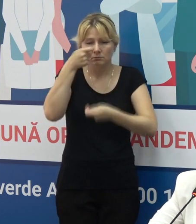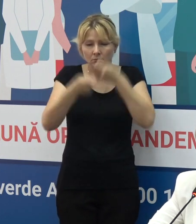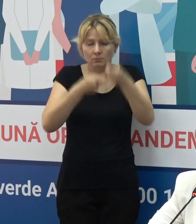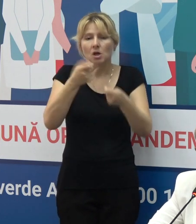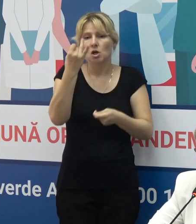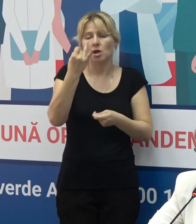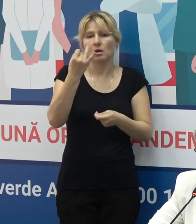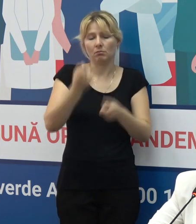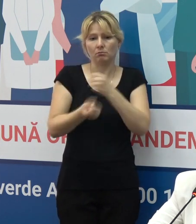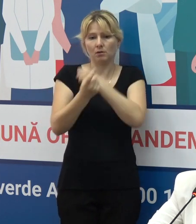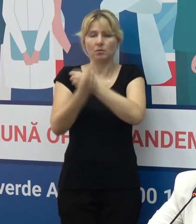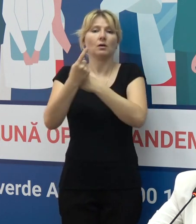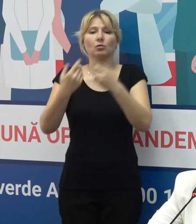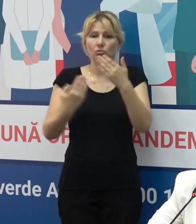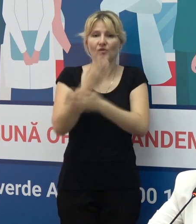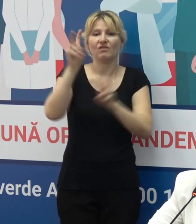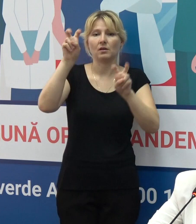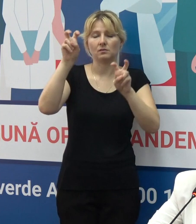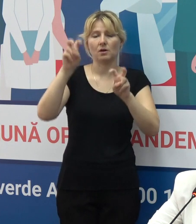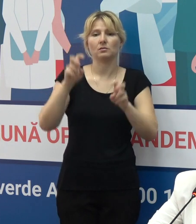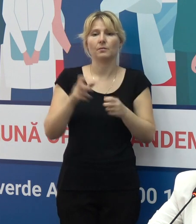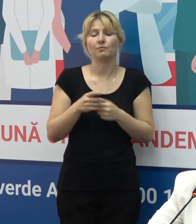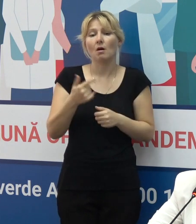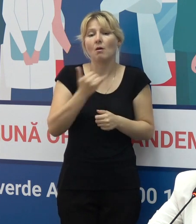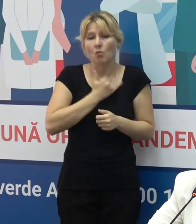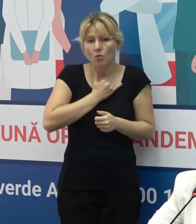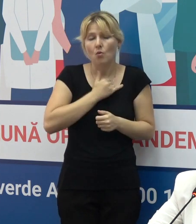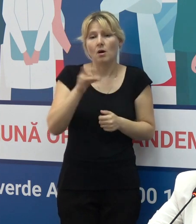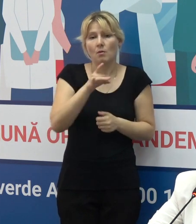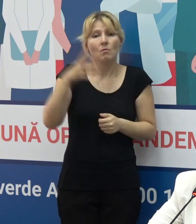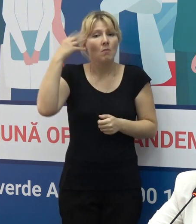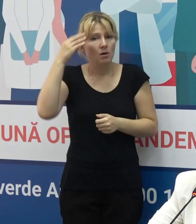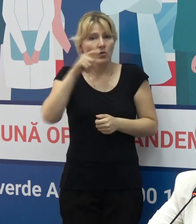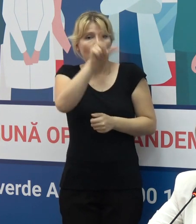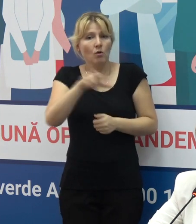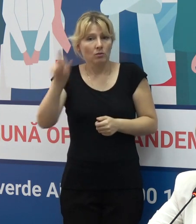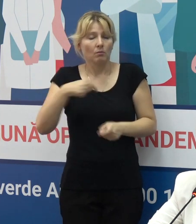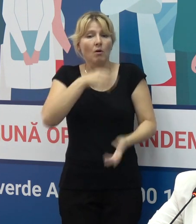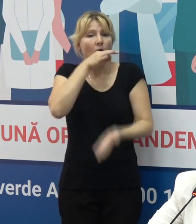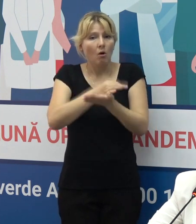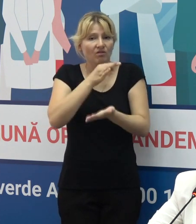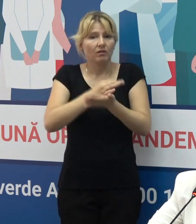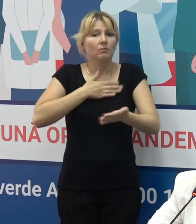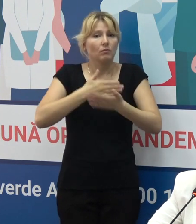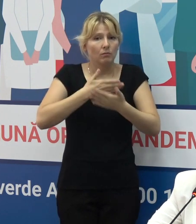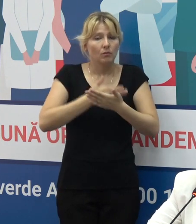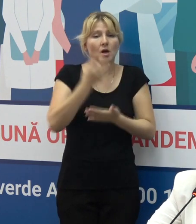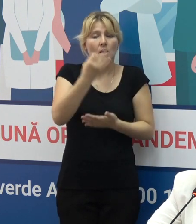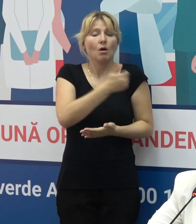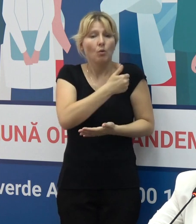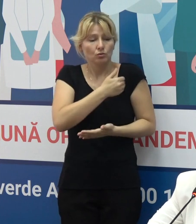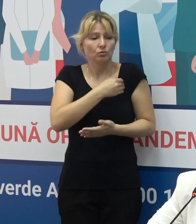identificat foarte multe noi tulpini. Noi, ca cetățeni din Republica Moldova, suntem responsabili și trebuie să dăm